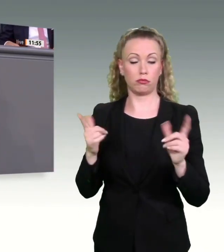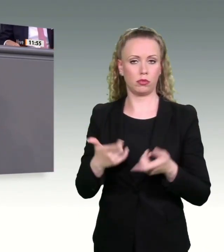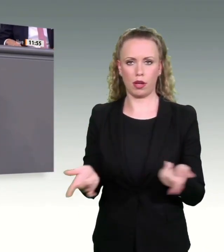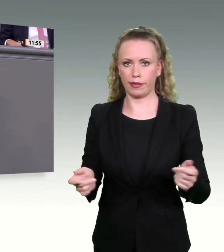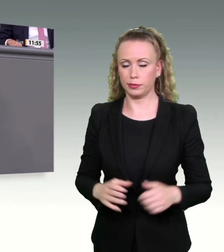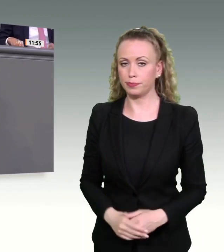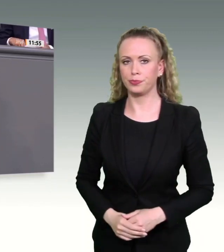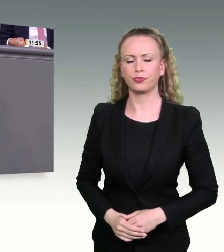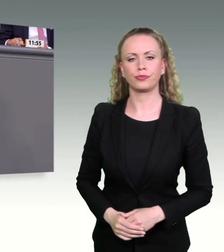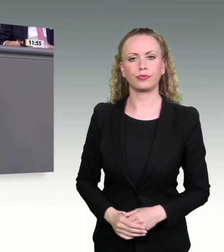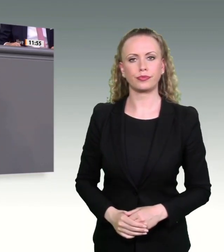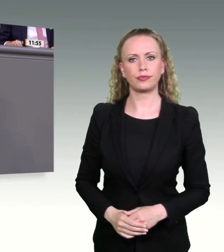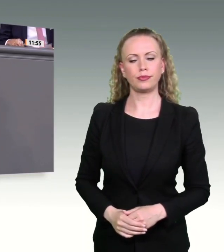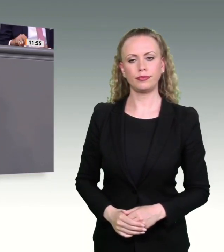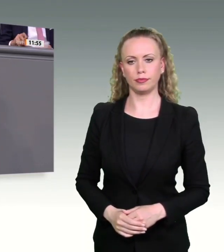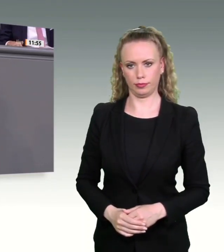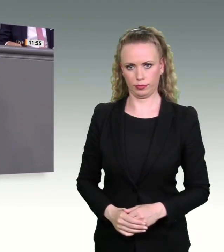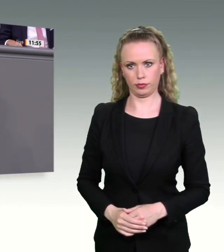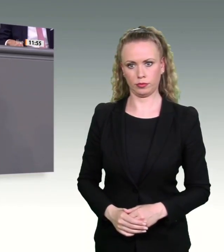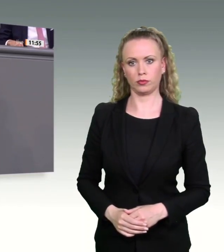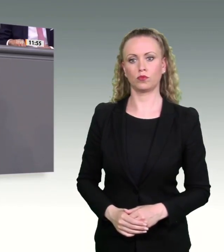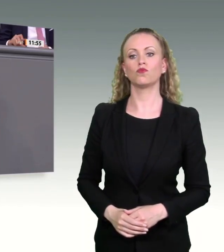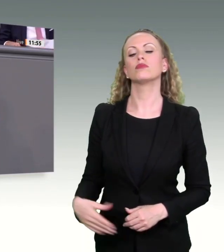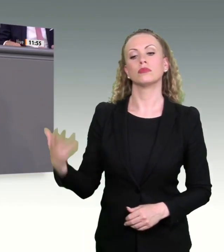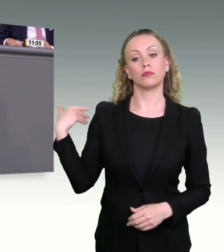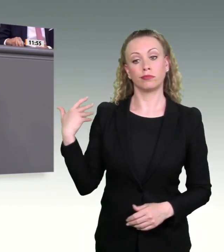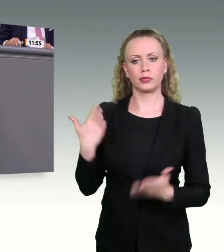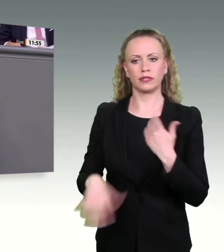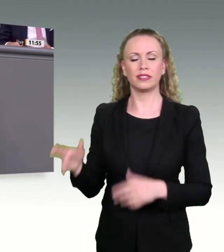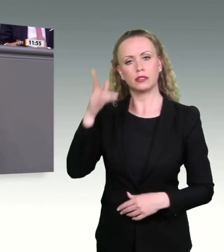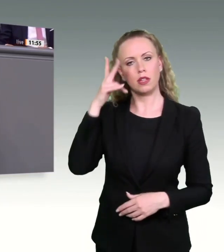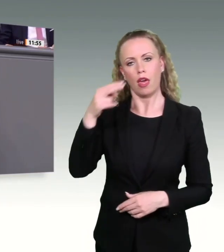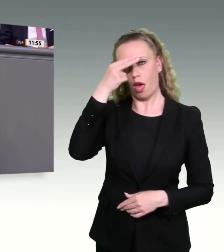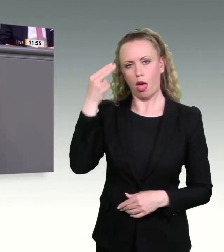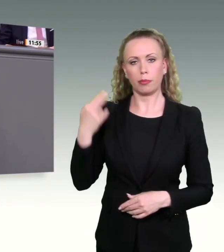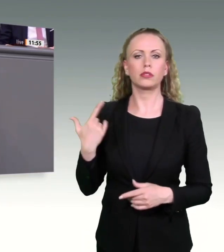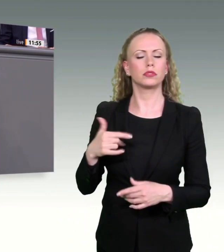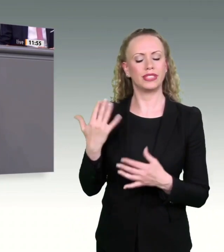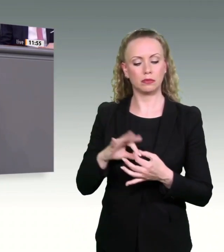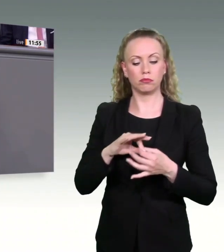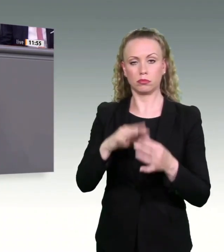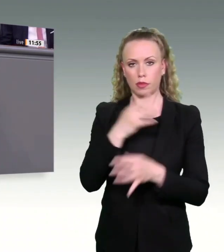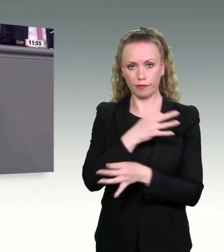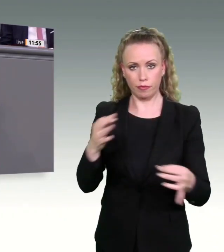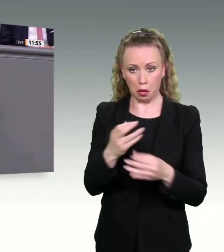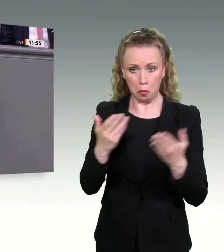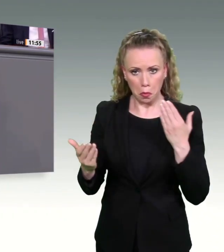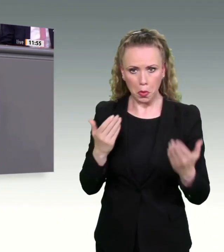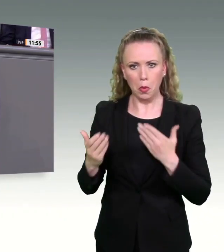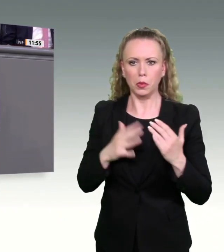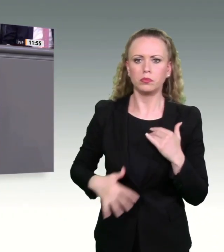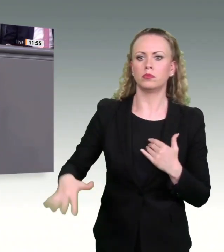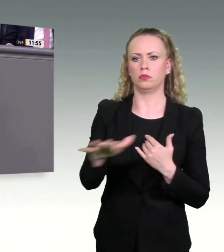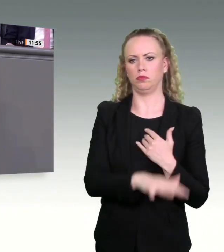Frage aufgeworfen, ob unsere Demokratie oder der Staatsdirigismus aller China besser geeignet wären, Maßnahmen gegen die